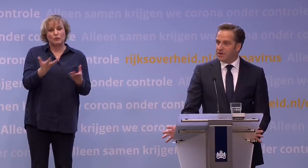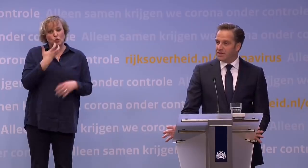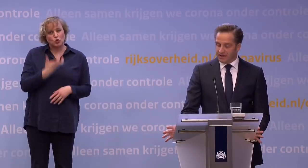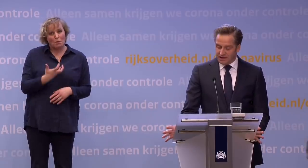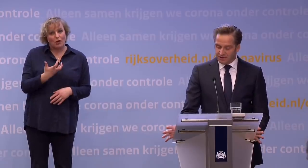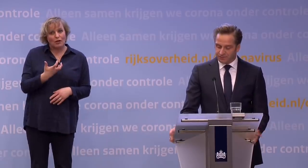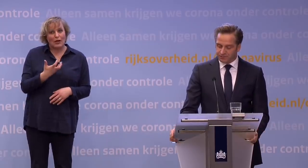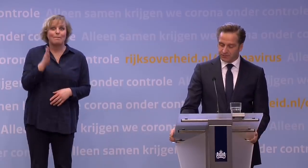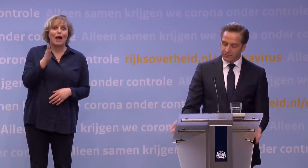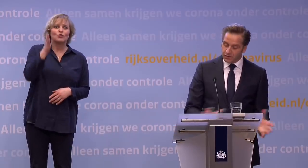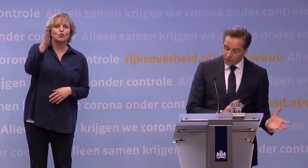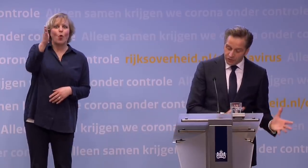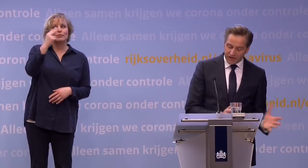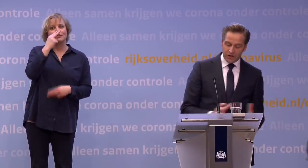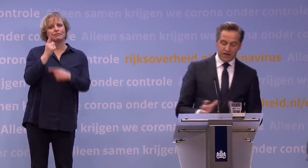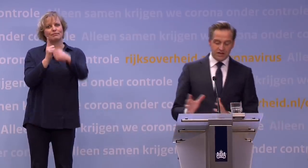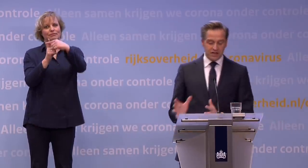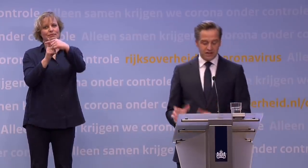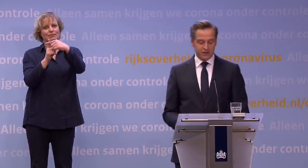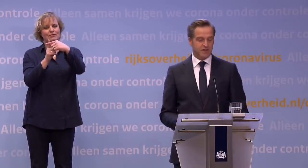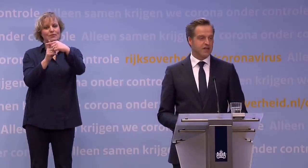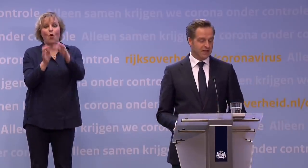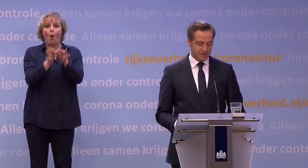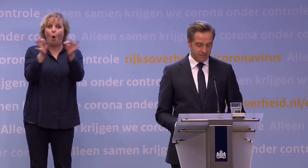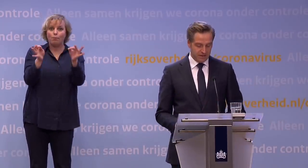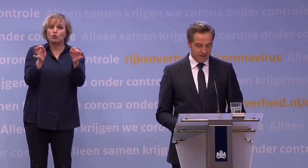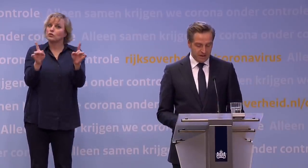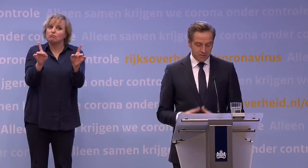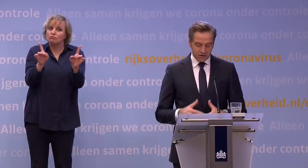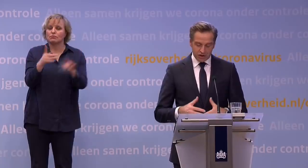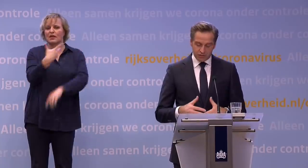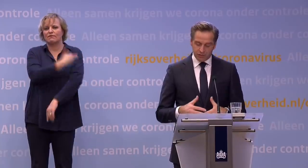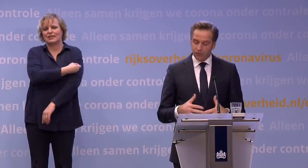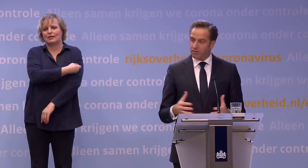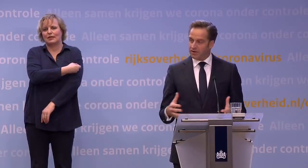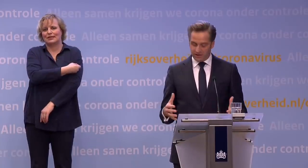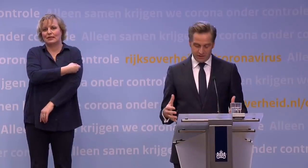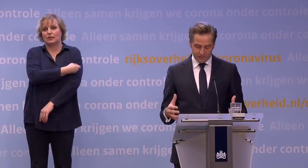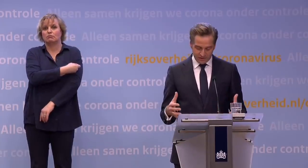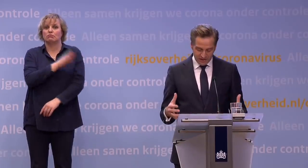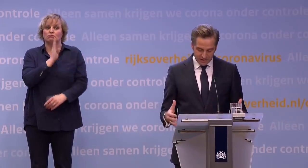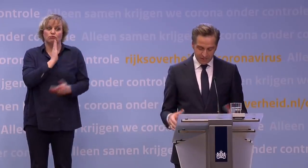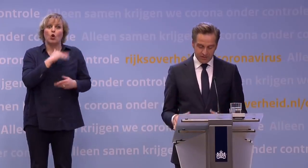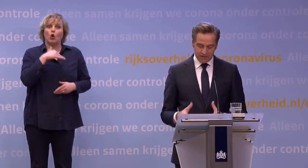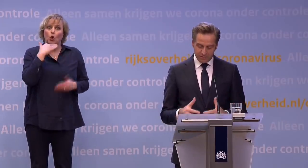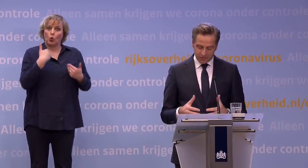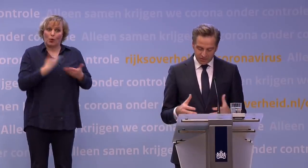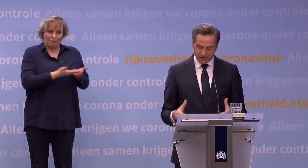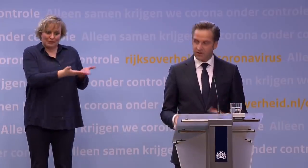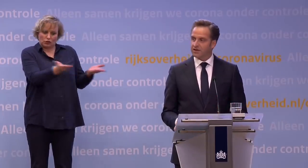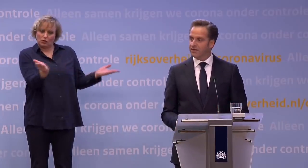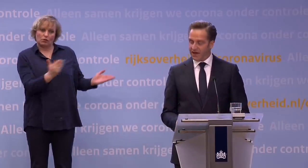perspectief is dat niet. Want de weg uit deze crisis is vaccinatie. Pas als we voldoende mensen gevaccineerd hebben,